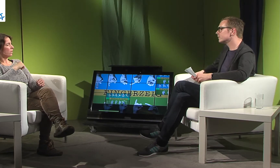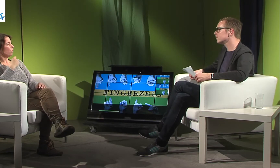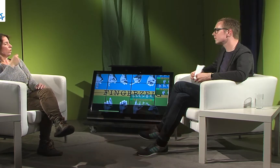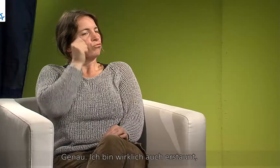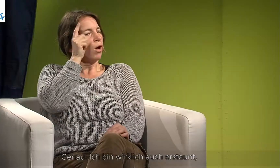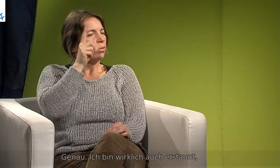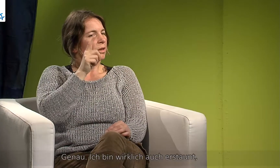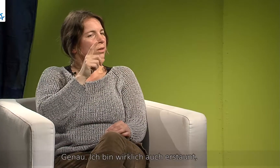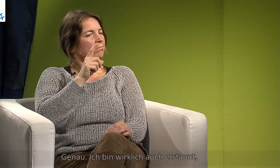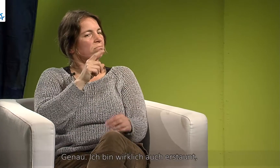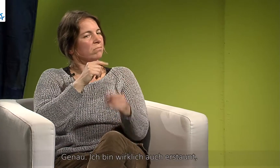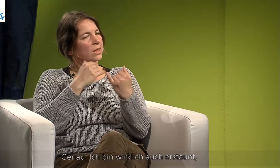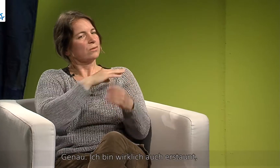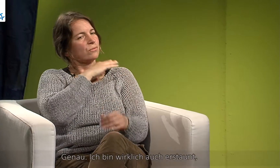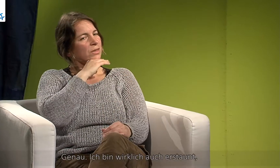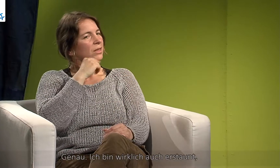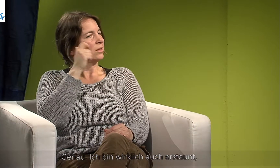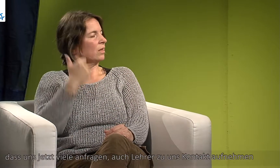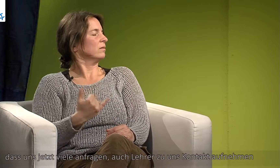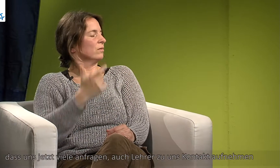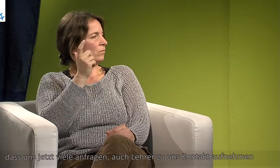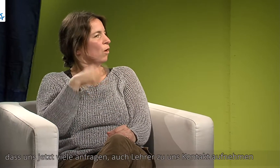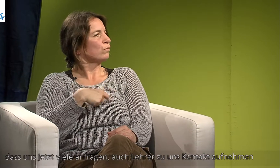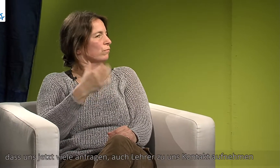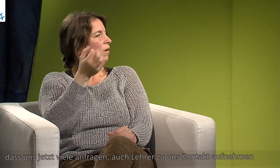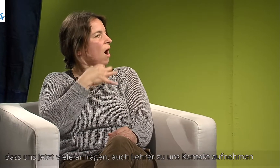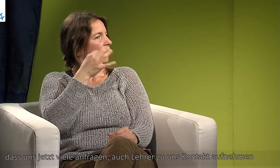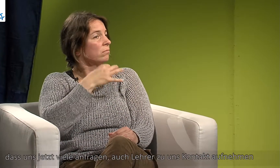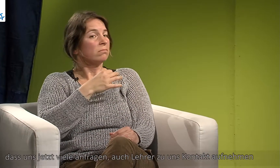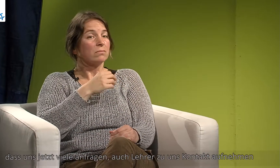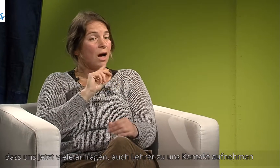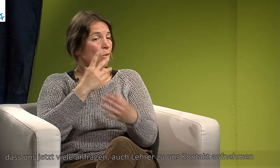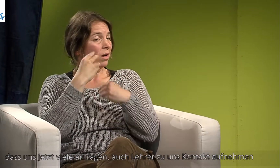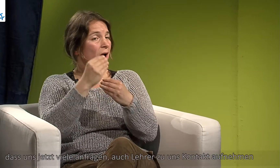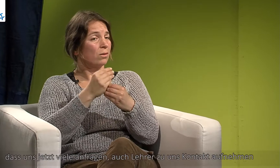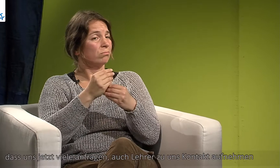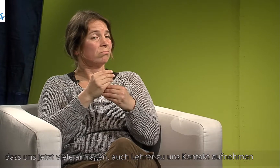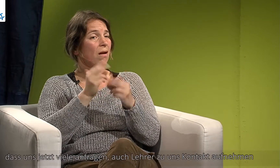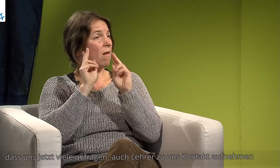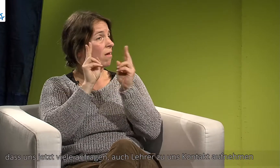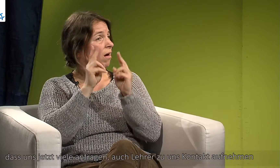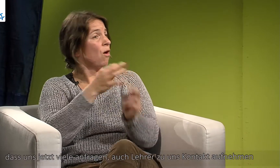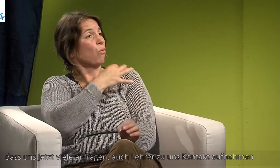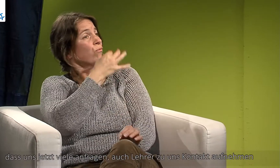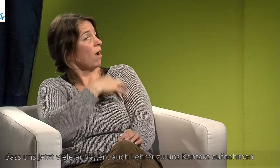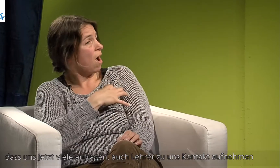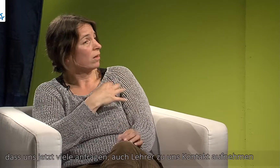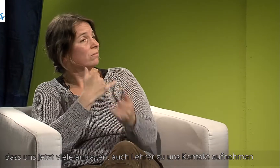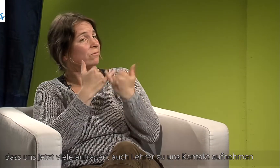Ich bin wirklich auch erstaunt, dass jetzt einfach viele uns anfragen und auch Lehrer zu uns